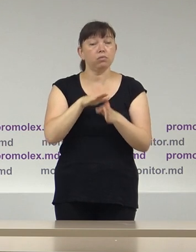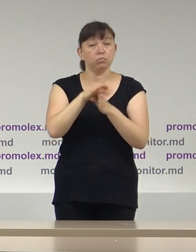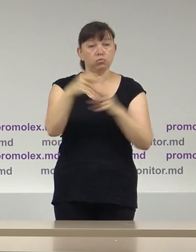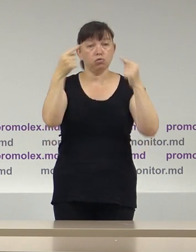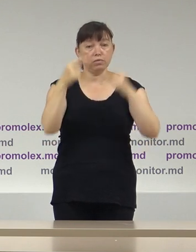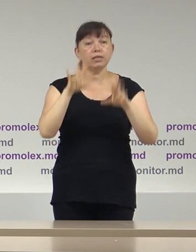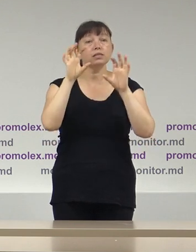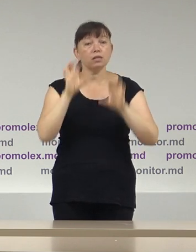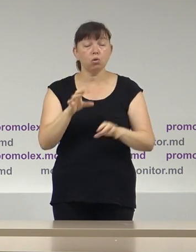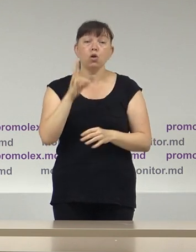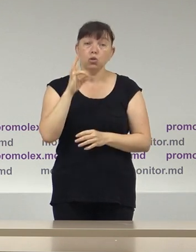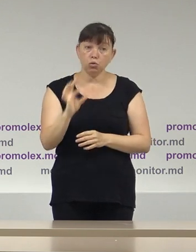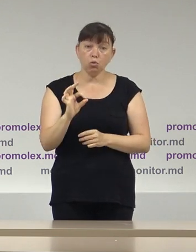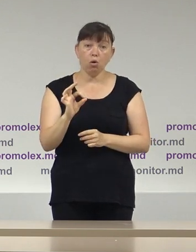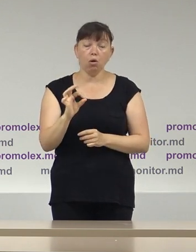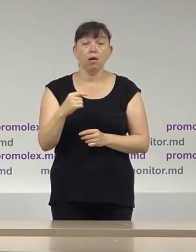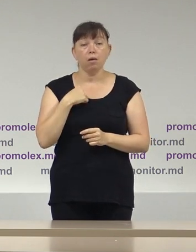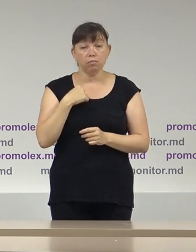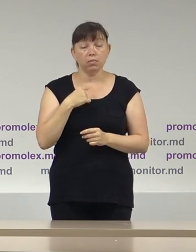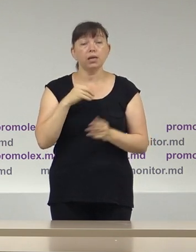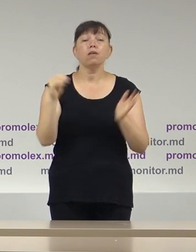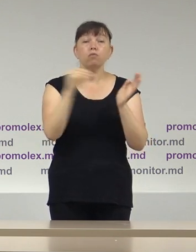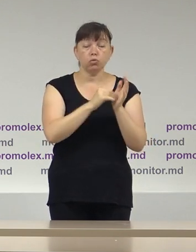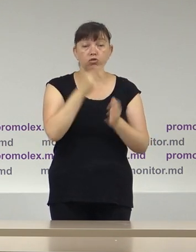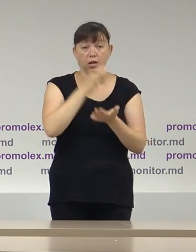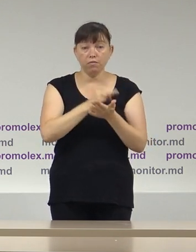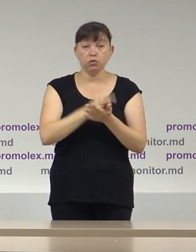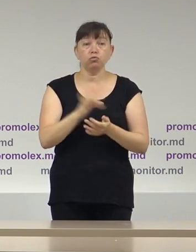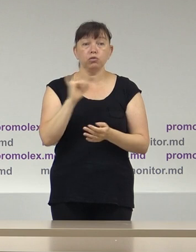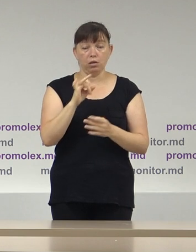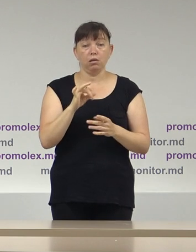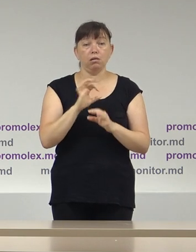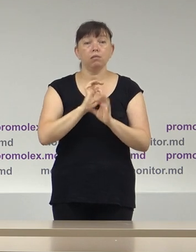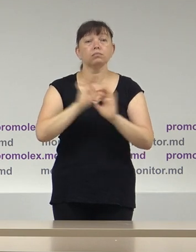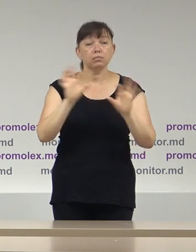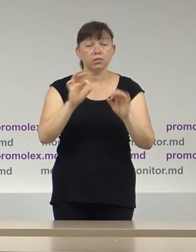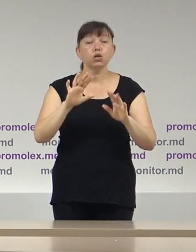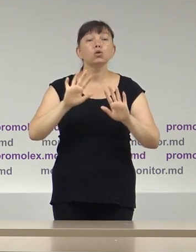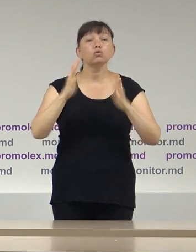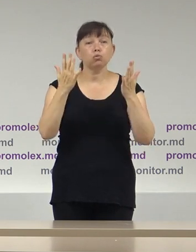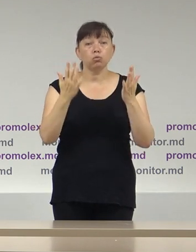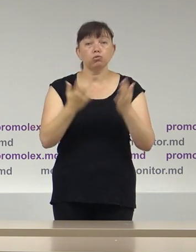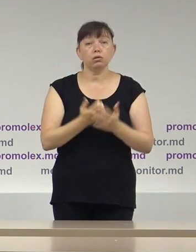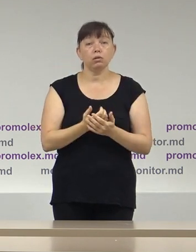legale. Totuși, am reținut în raport și am prezentat cazul